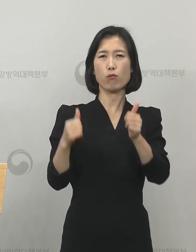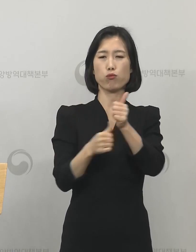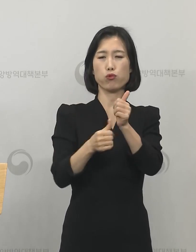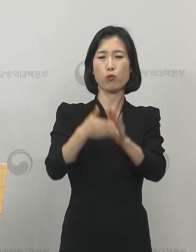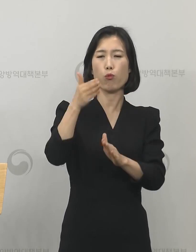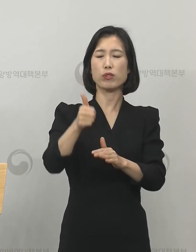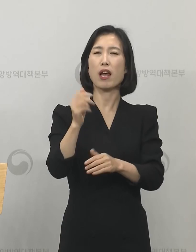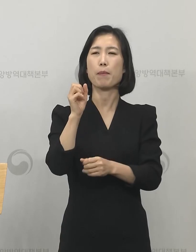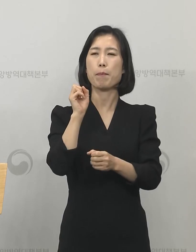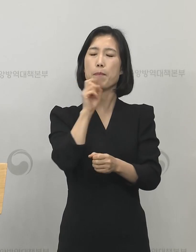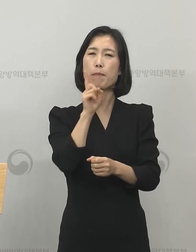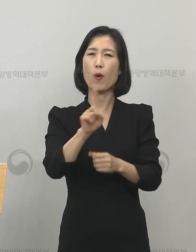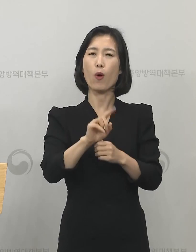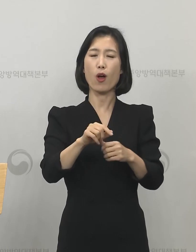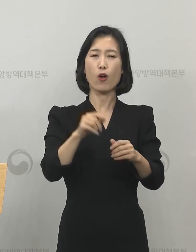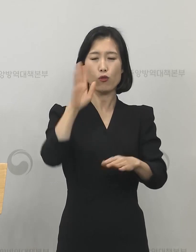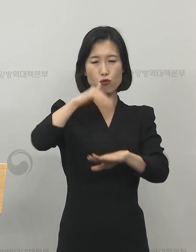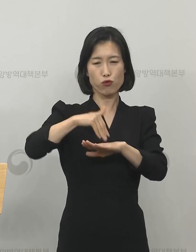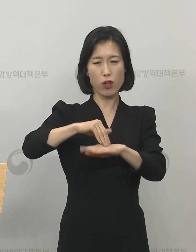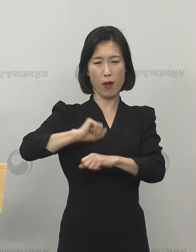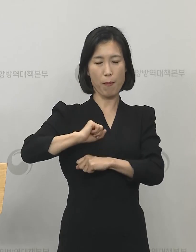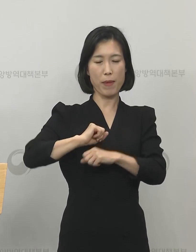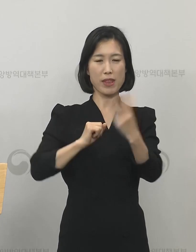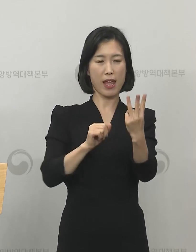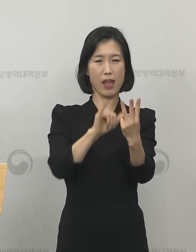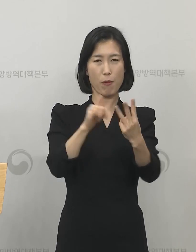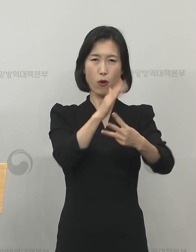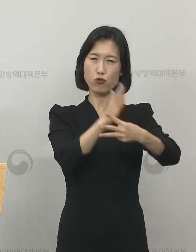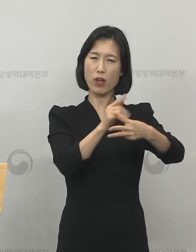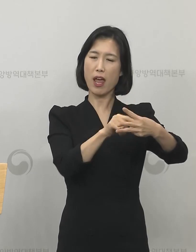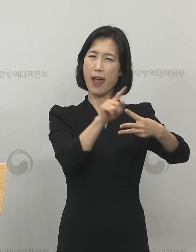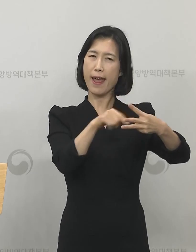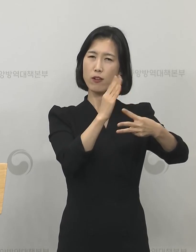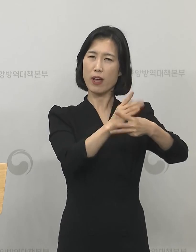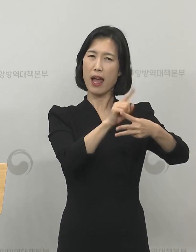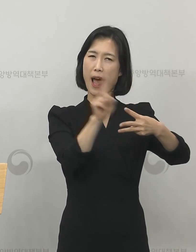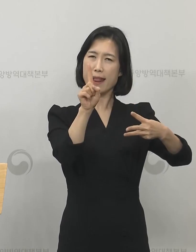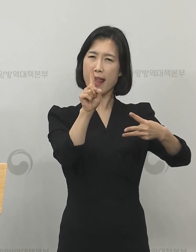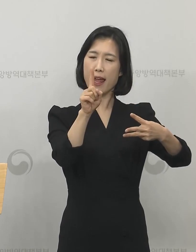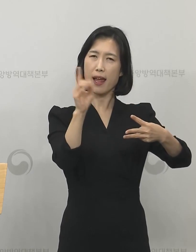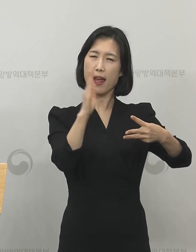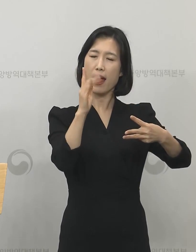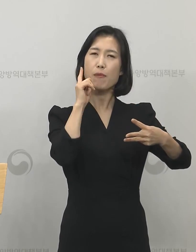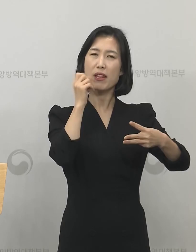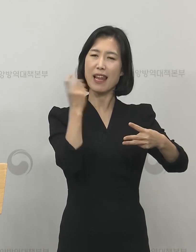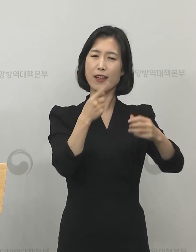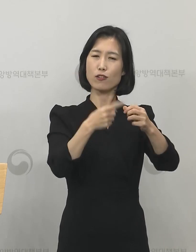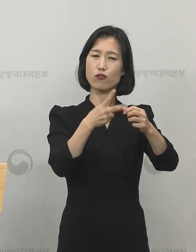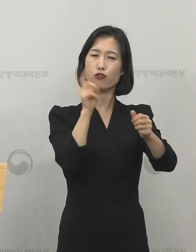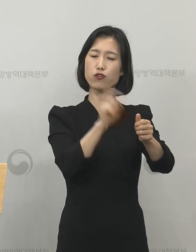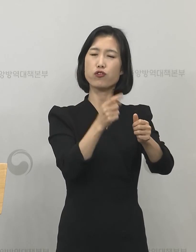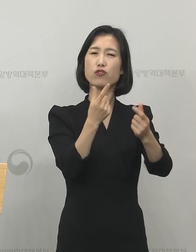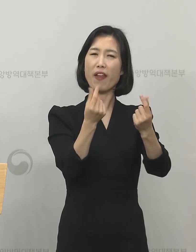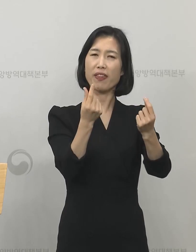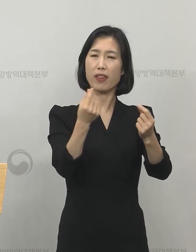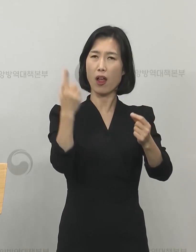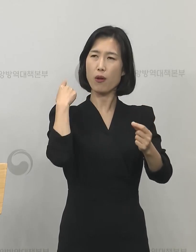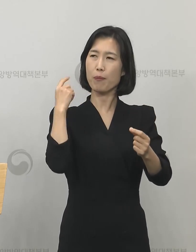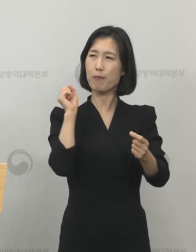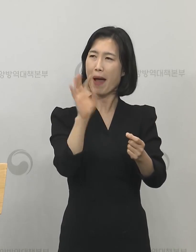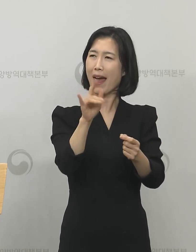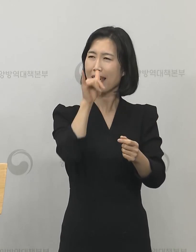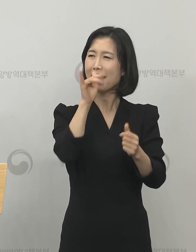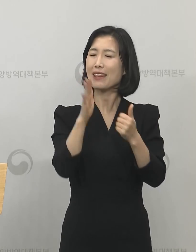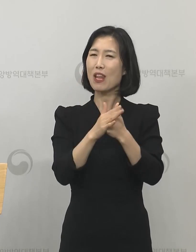브리핑에서 훈련병 확진자 3명 가운데 최소 1명은 재양성자로 보고 있다고 말씀해서 질문